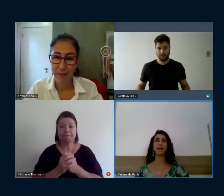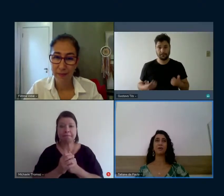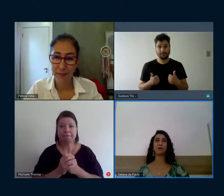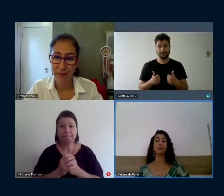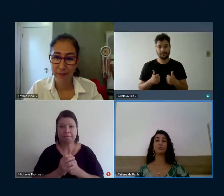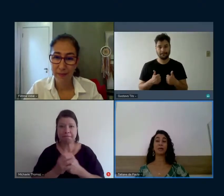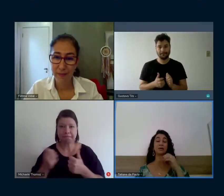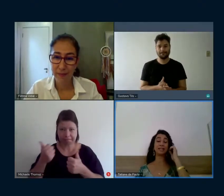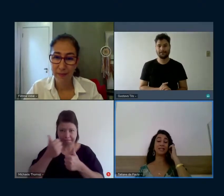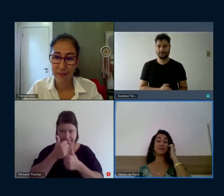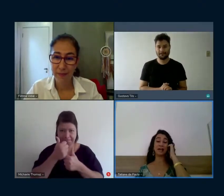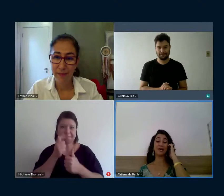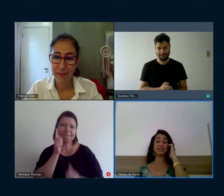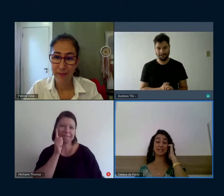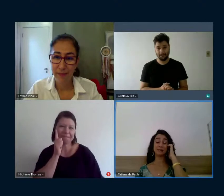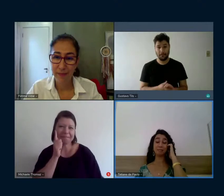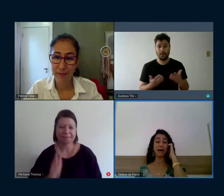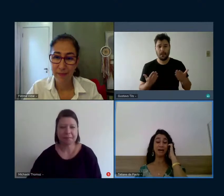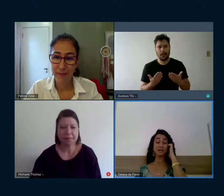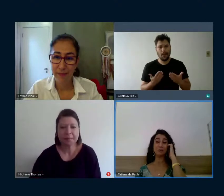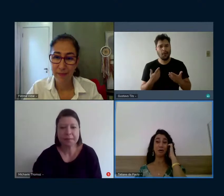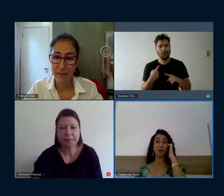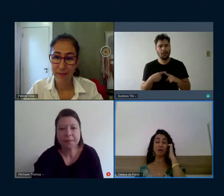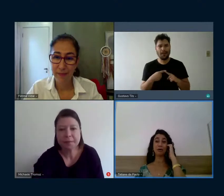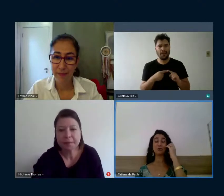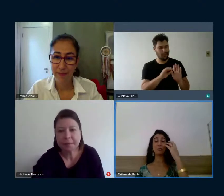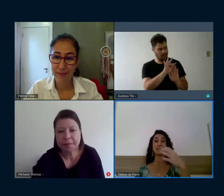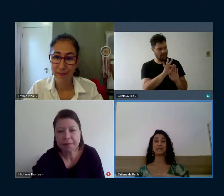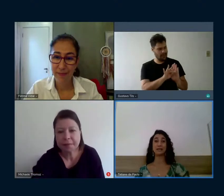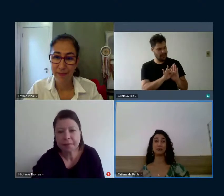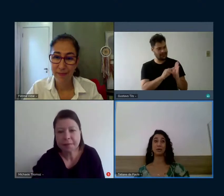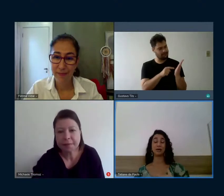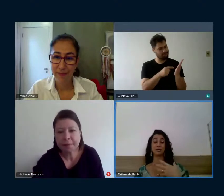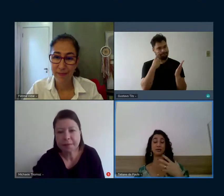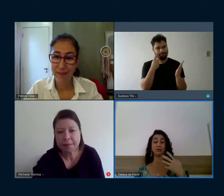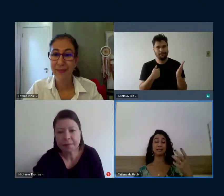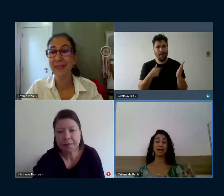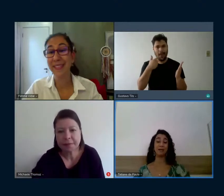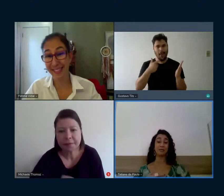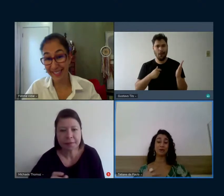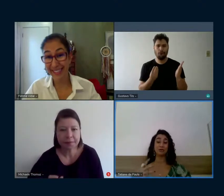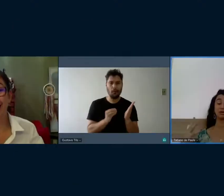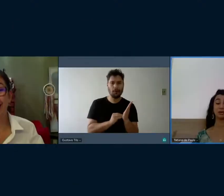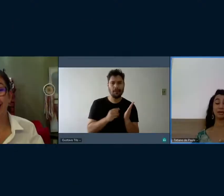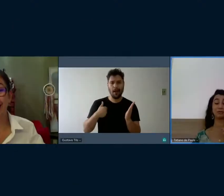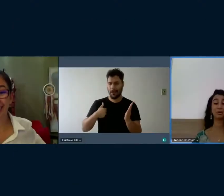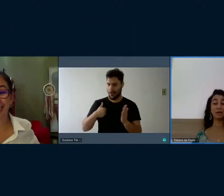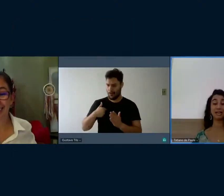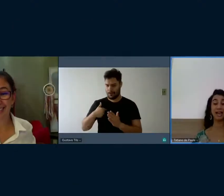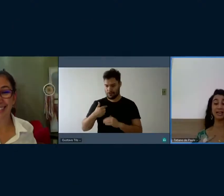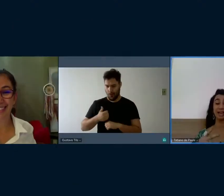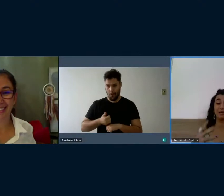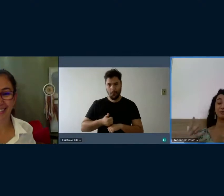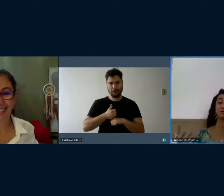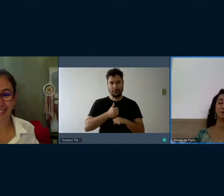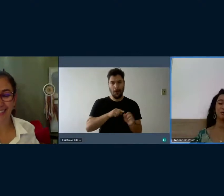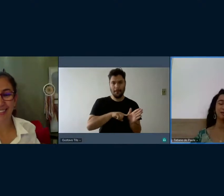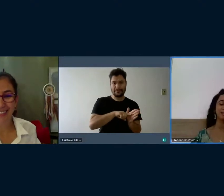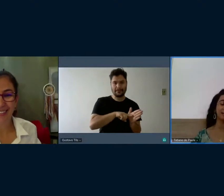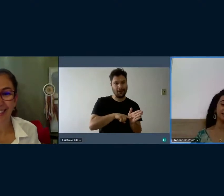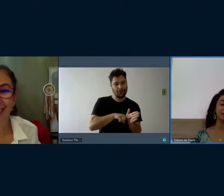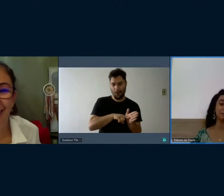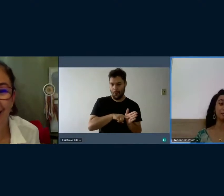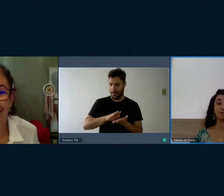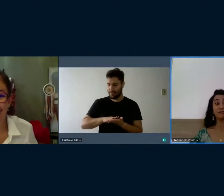é curioso porque no texto eu ficava assim parte eu coloco que eu sou pesquisadora que eu sou intérprete que eu sou educadora né quem eu